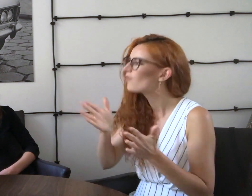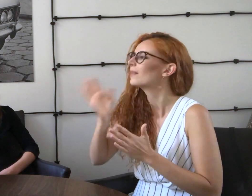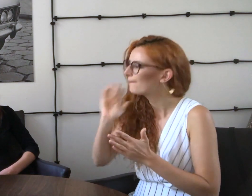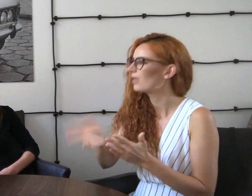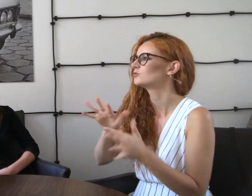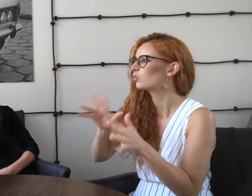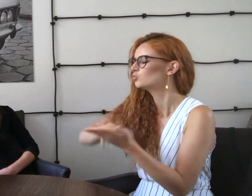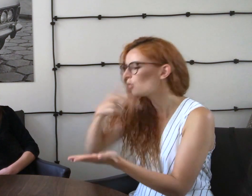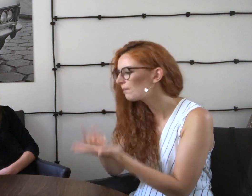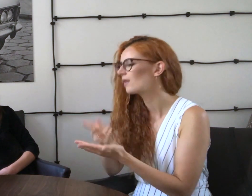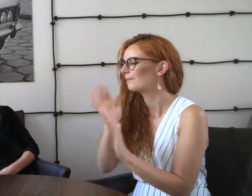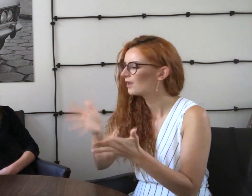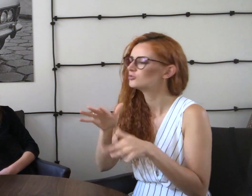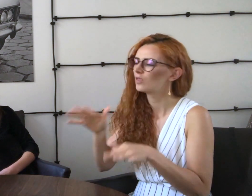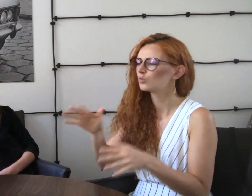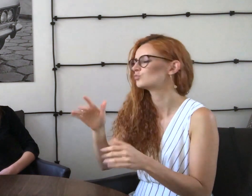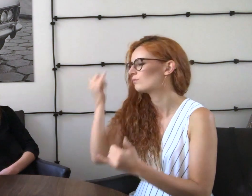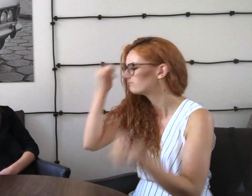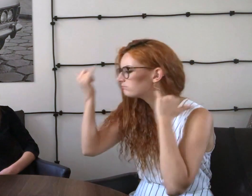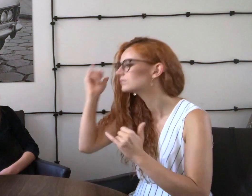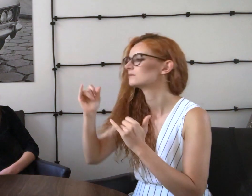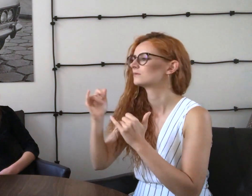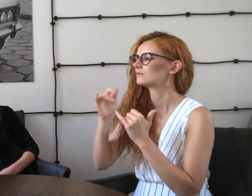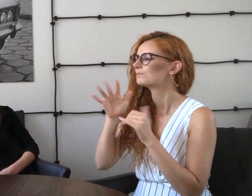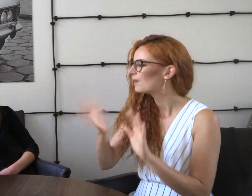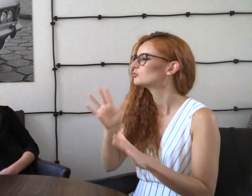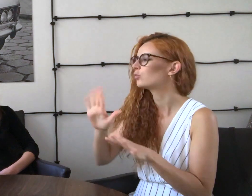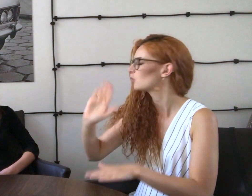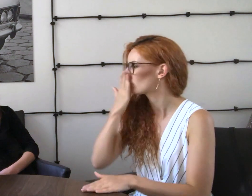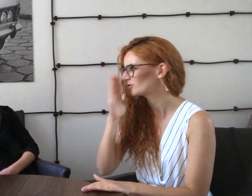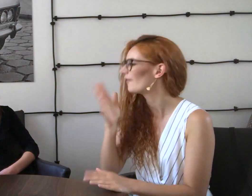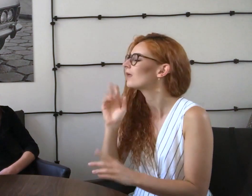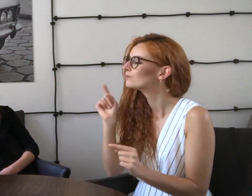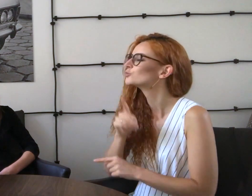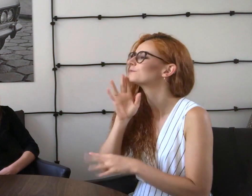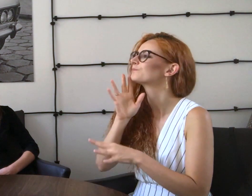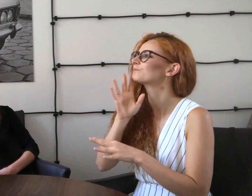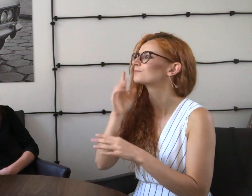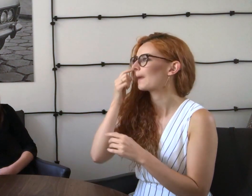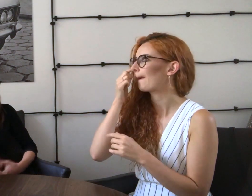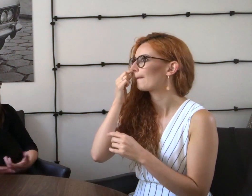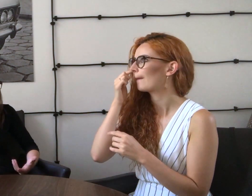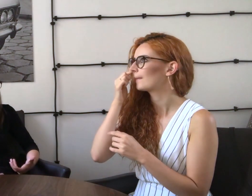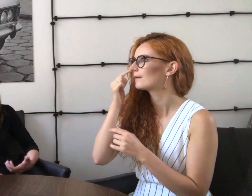muszą być przygotowani na to, że wiele razy będą upadać, że będą popełniać dużo błędów, będą doświadczyć dużo